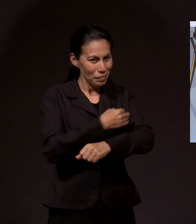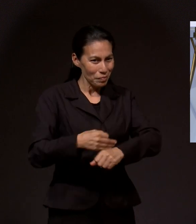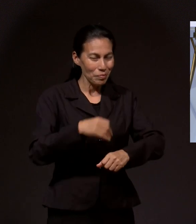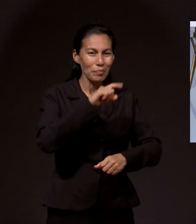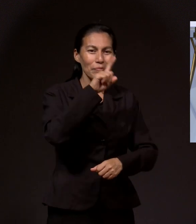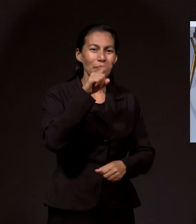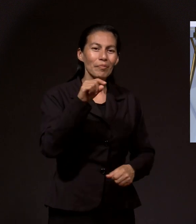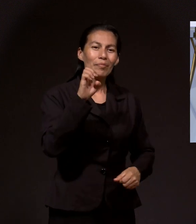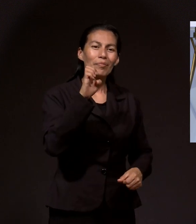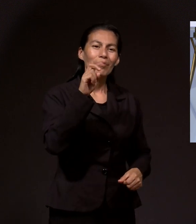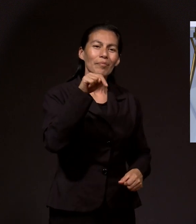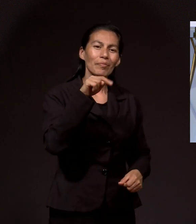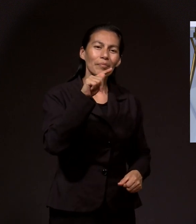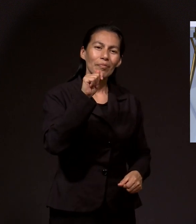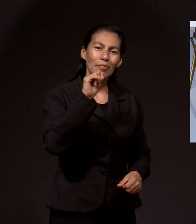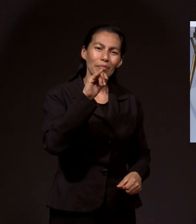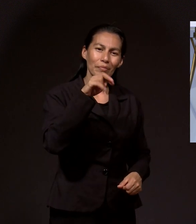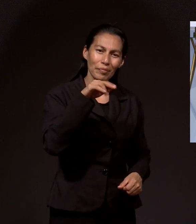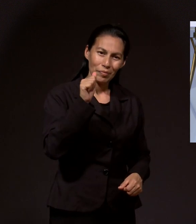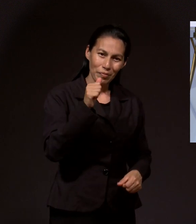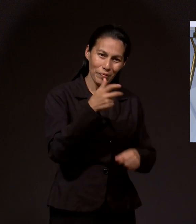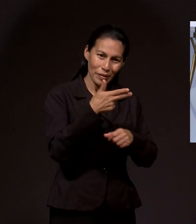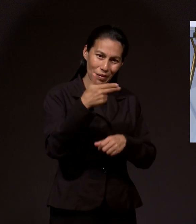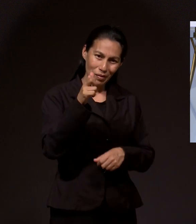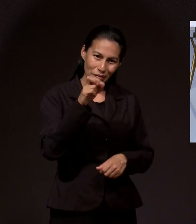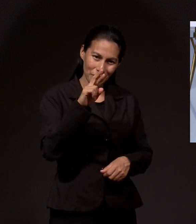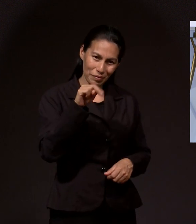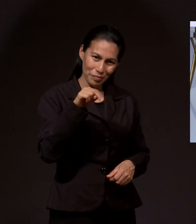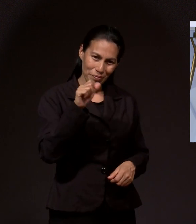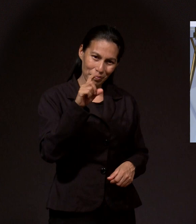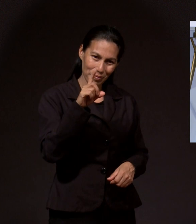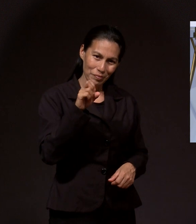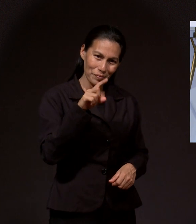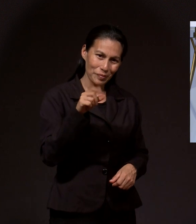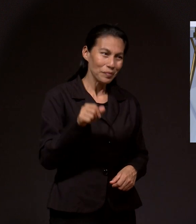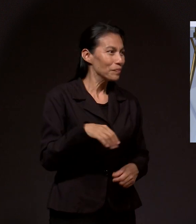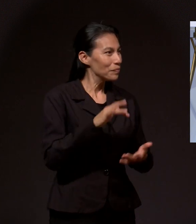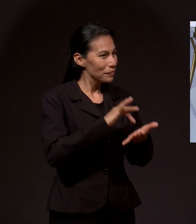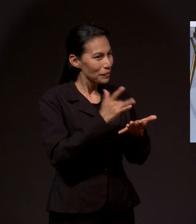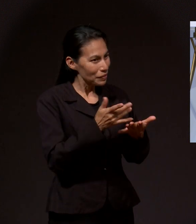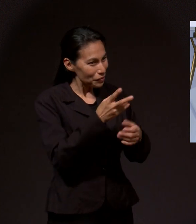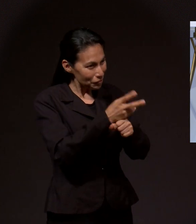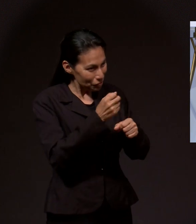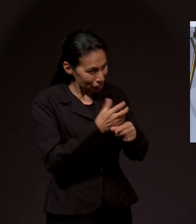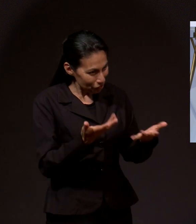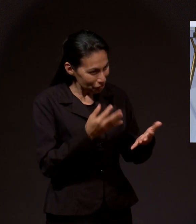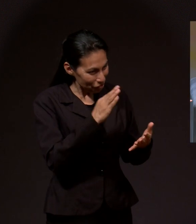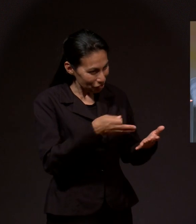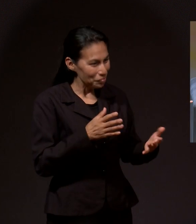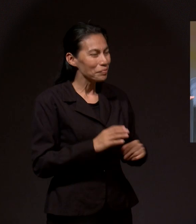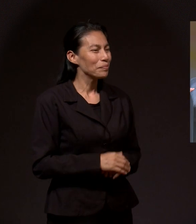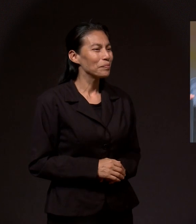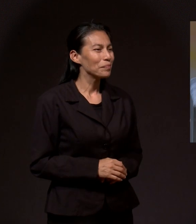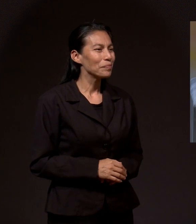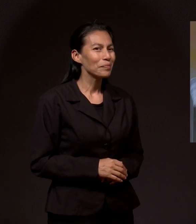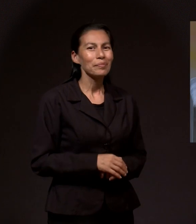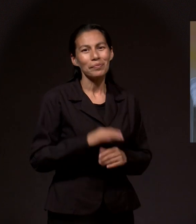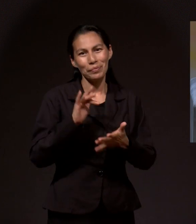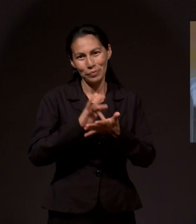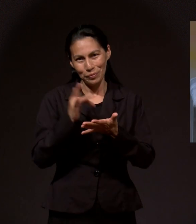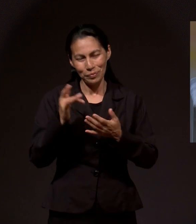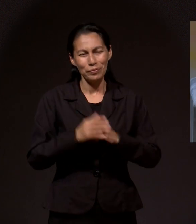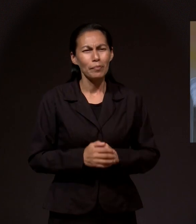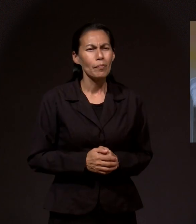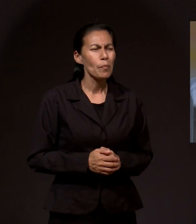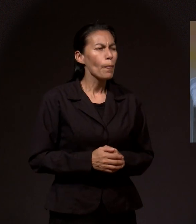Cetina Hernández. Gracias por estar con nosotros esta noche. Gracias a Dios. Cuéntenos algo de